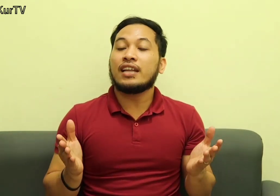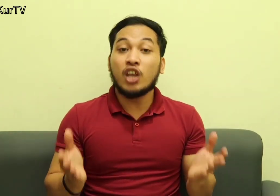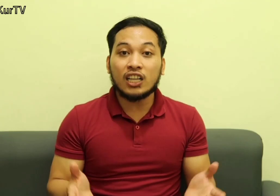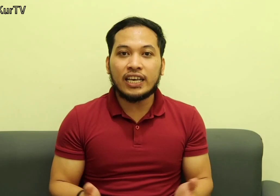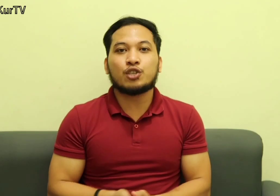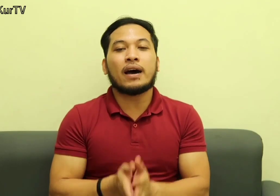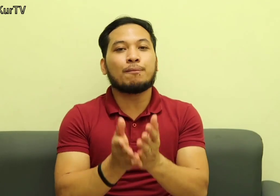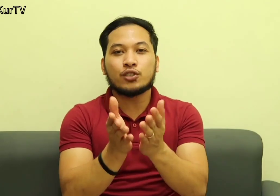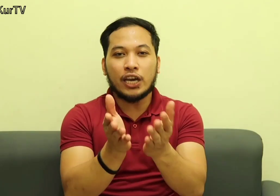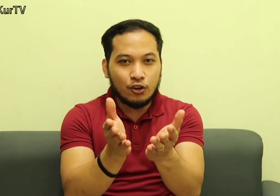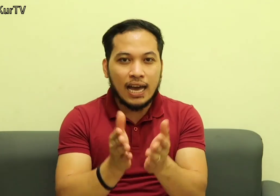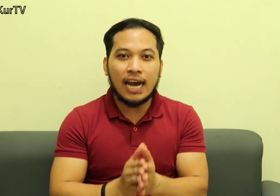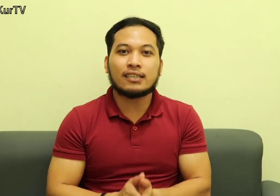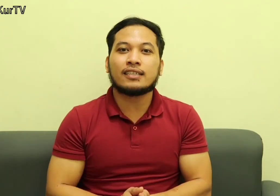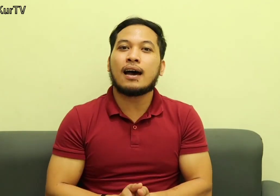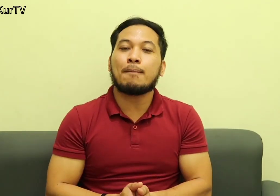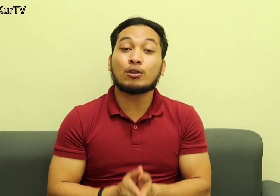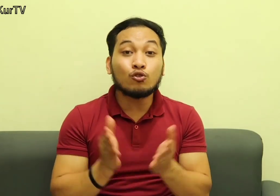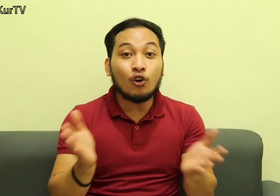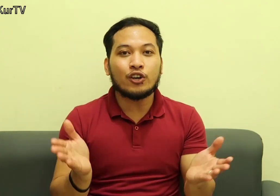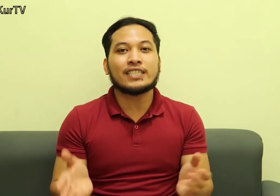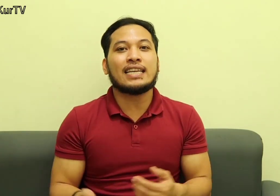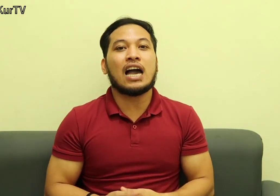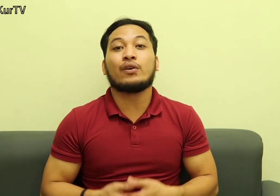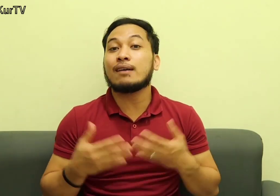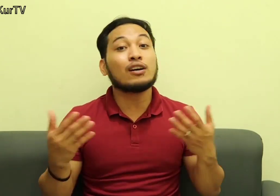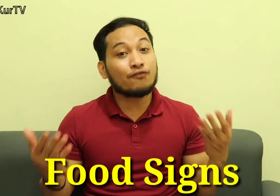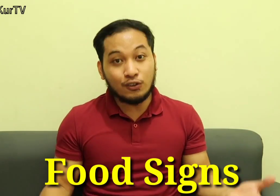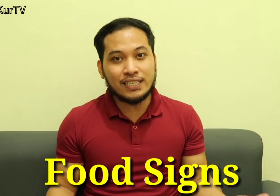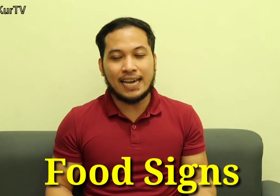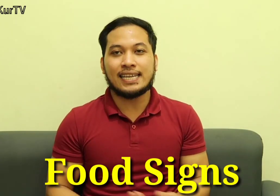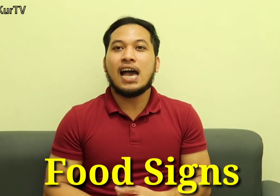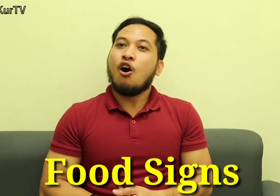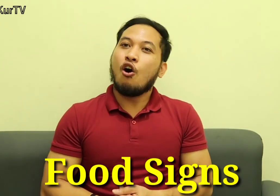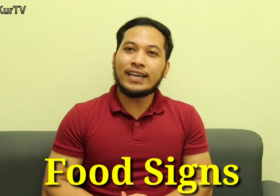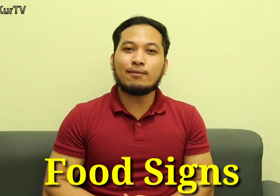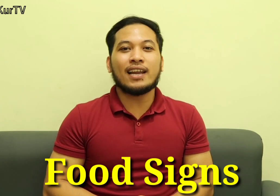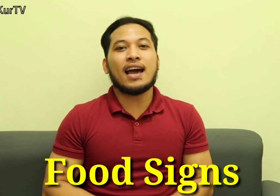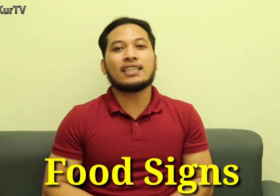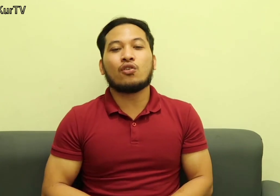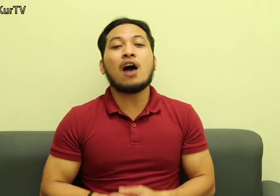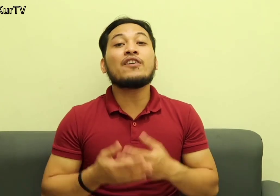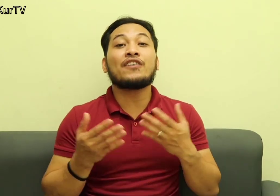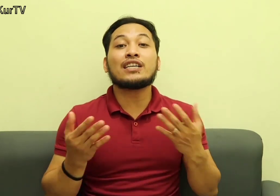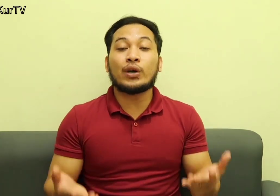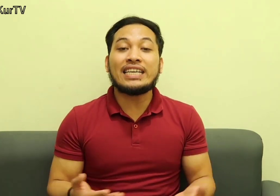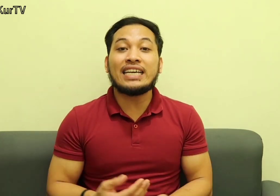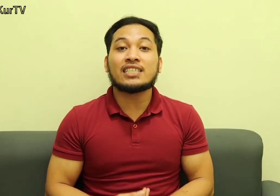knowledge para po sa inyong lahat na matuto kayo ng sign language about food science Okay, simulayin natin So, our first word is